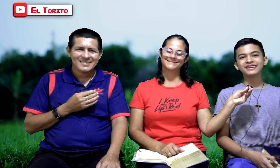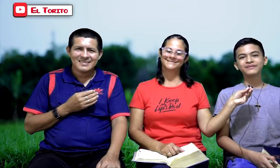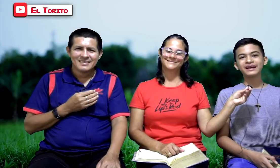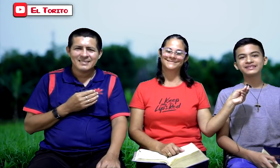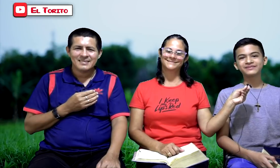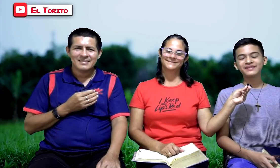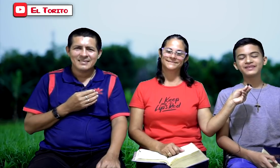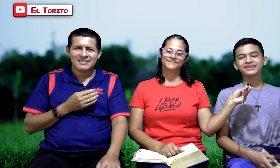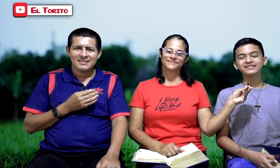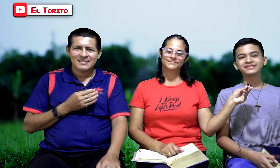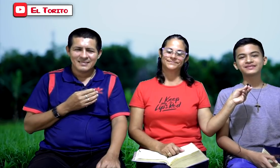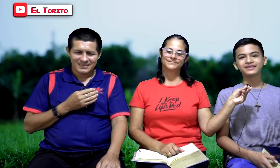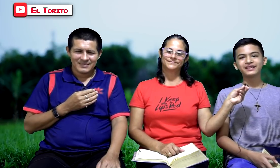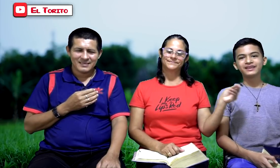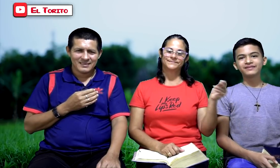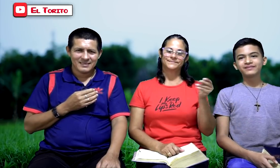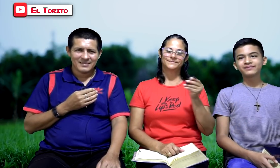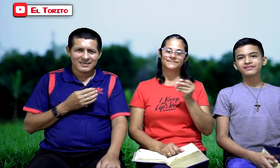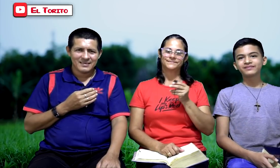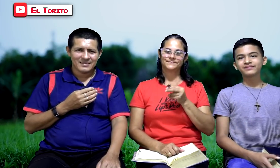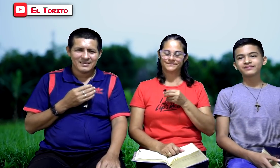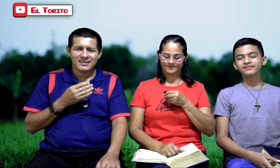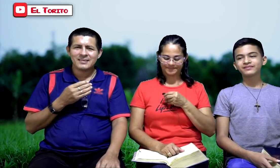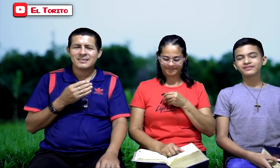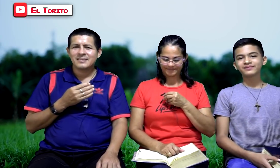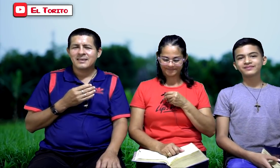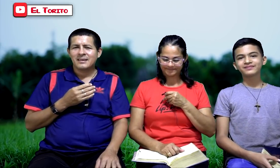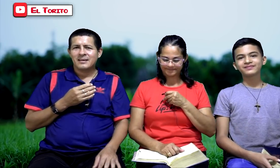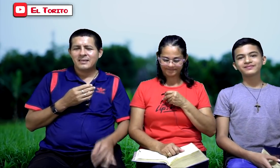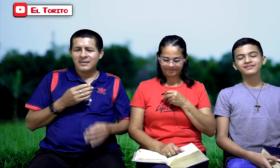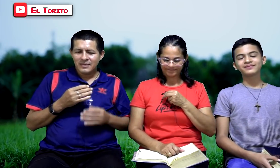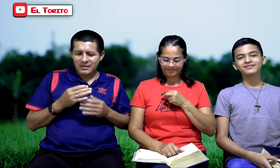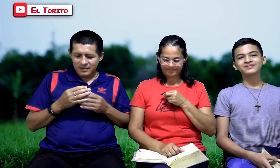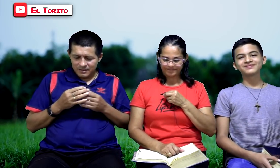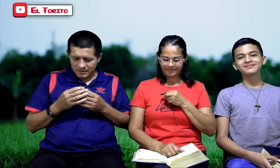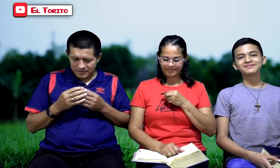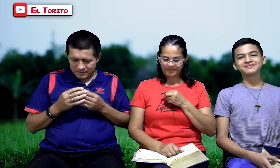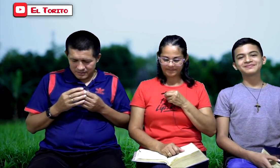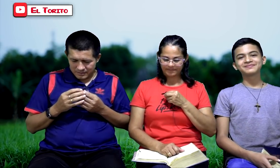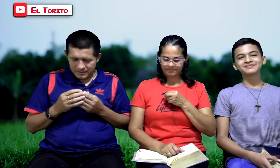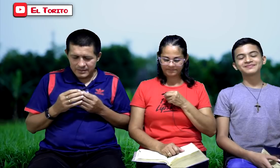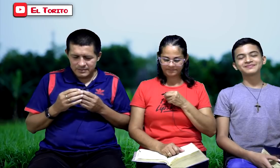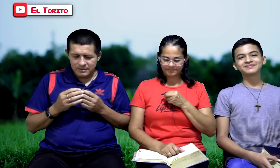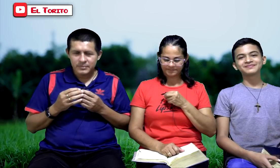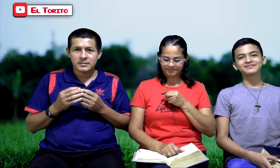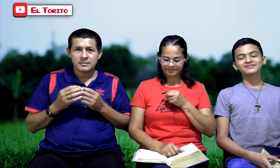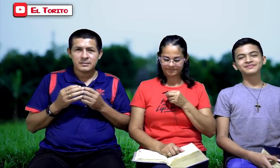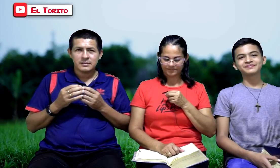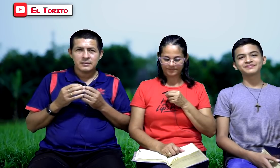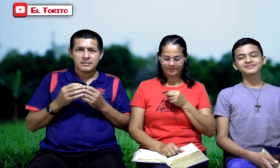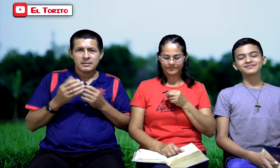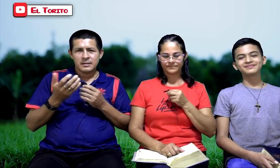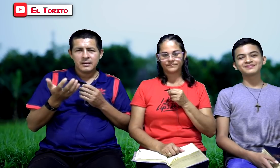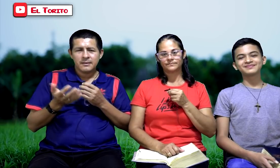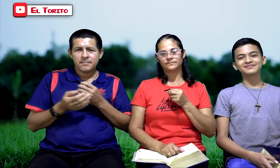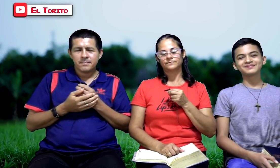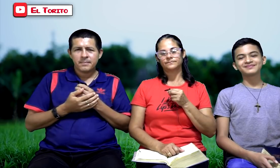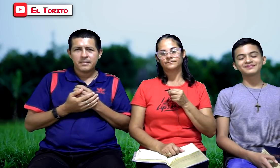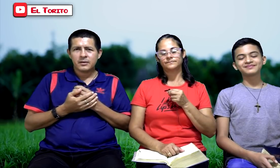lleguen más y más videos. Así es. Y agradecerle pues a